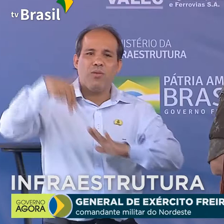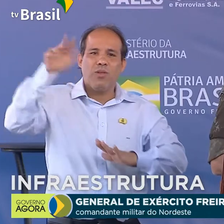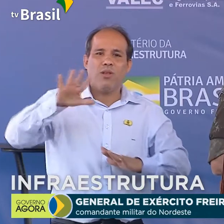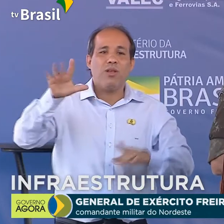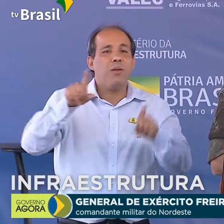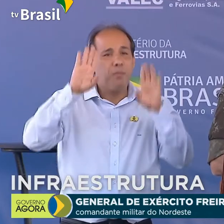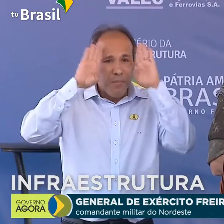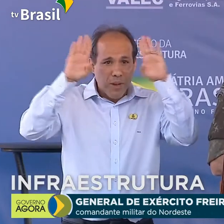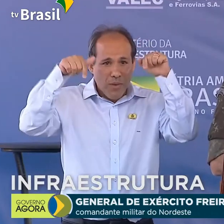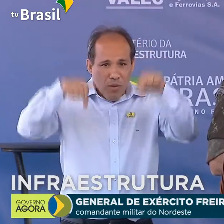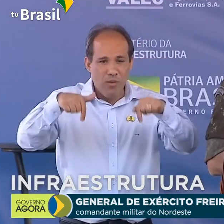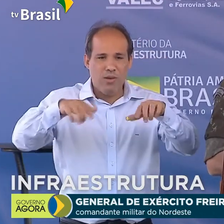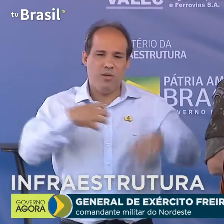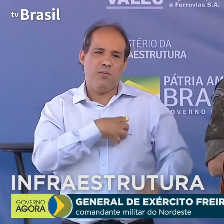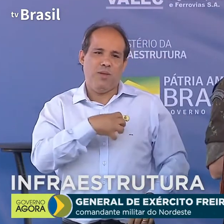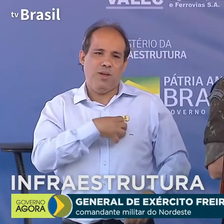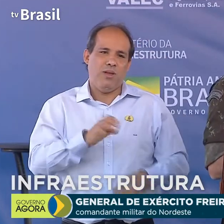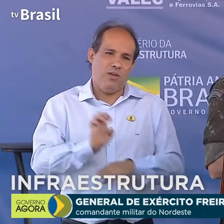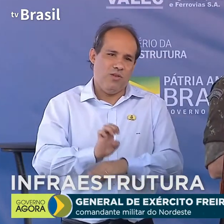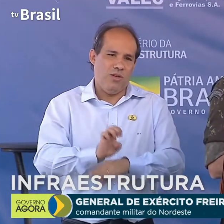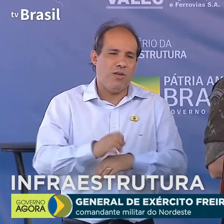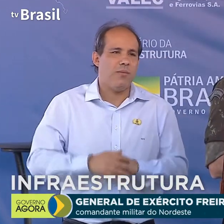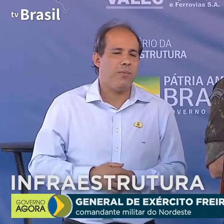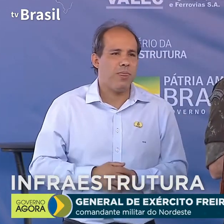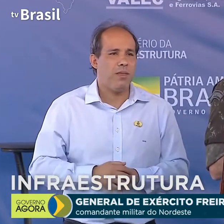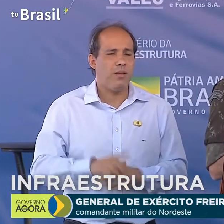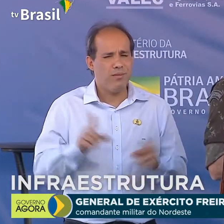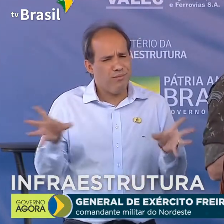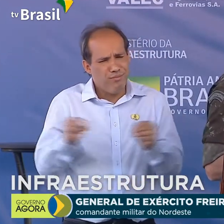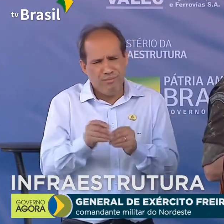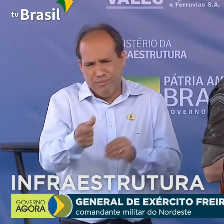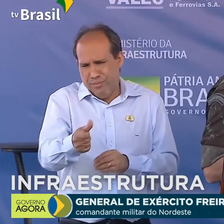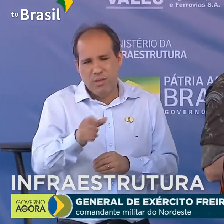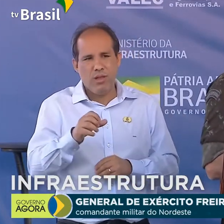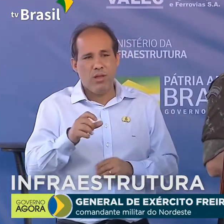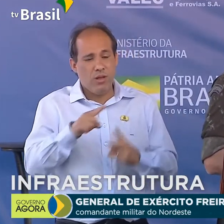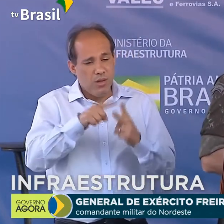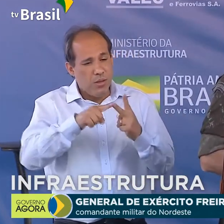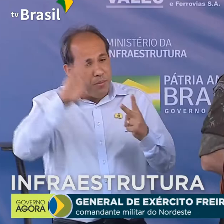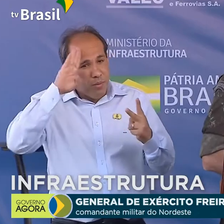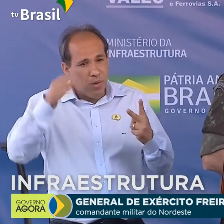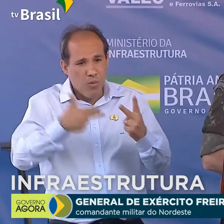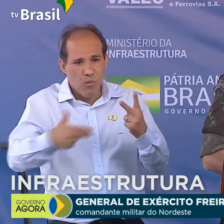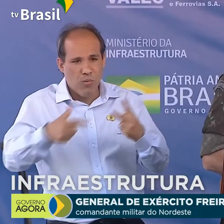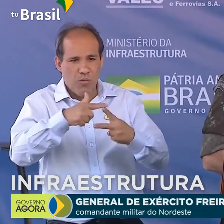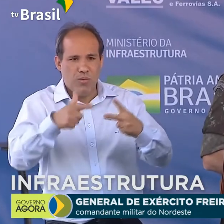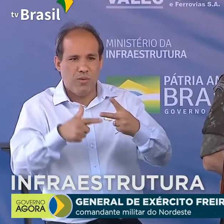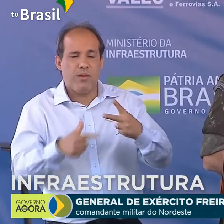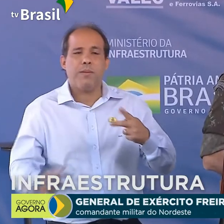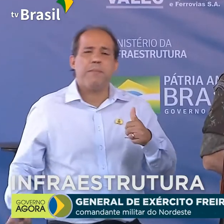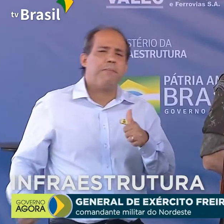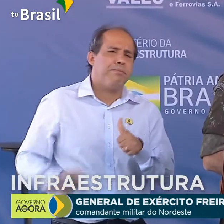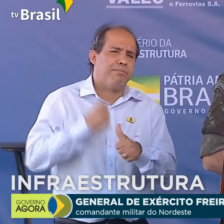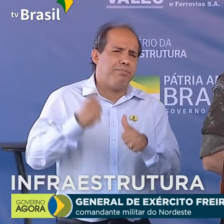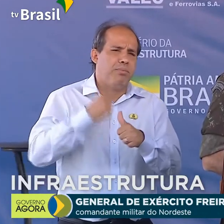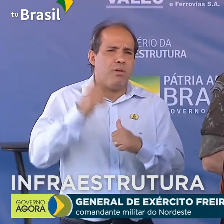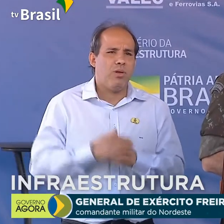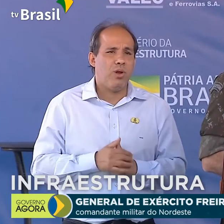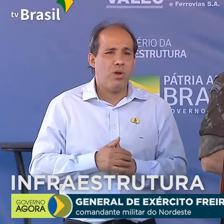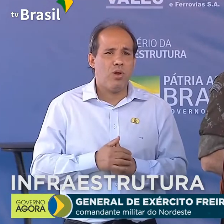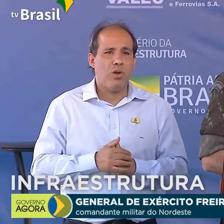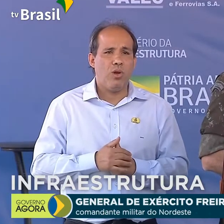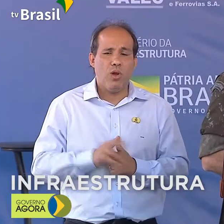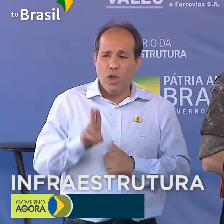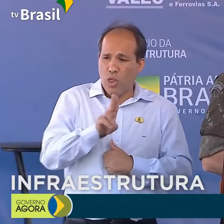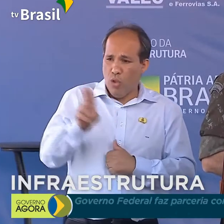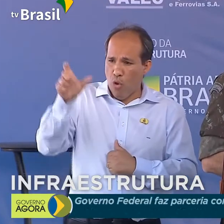mencionando apenas dois aspectos que julgo devam ser destacados no momento. Primeiramente, em nome do nosso